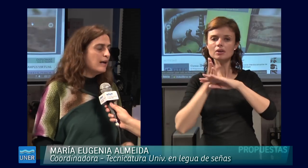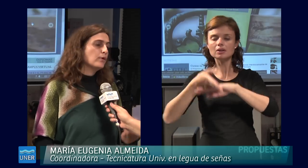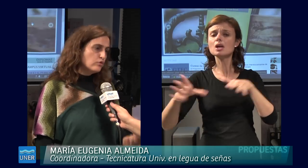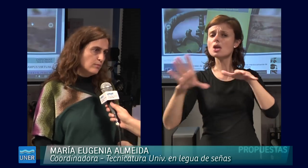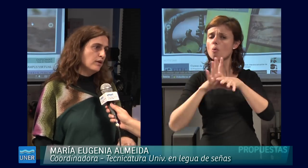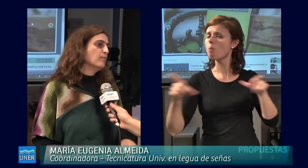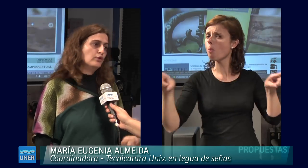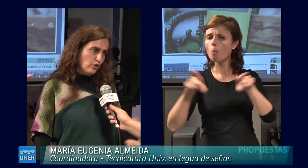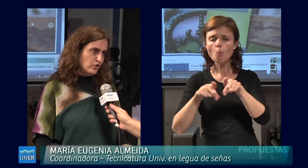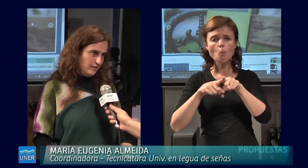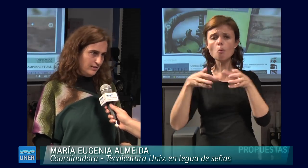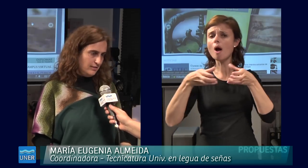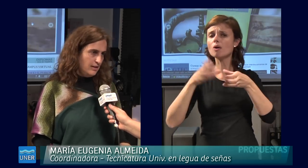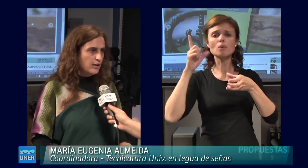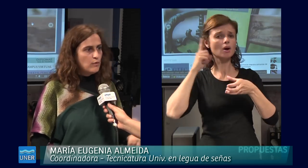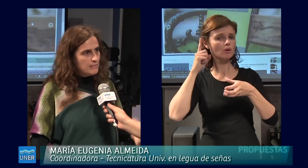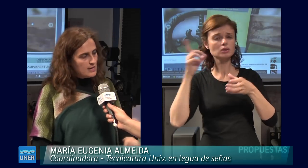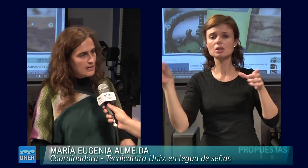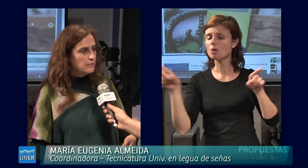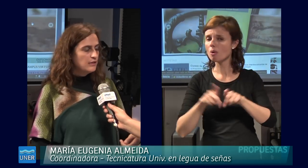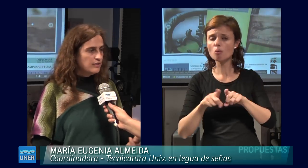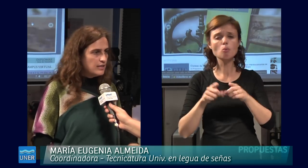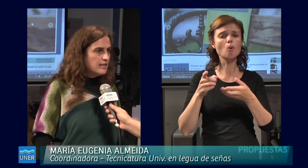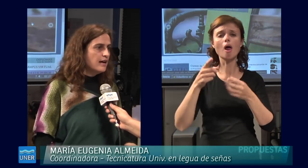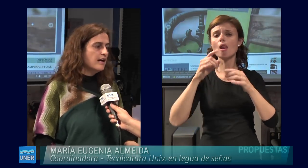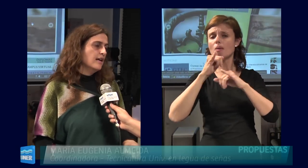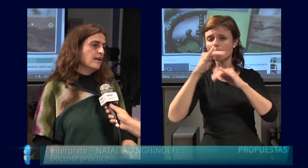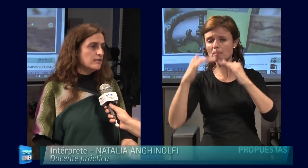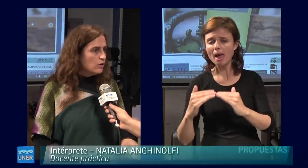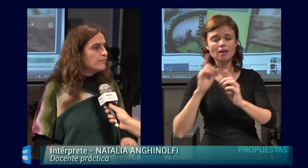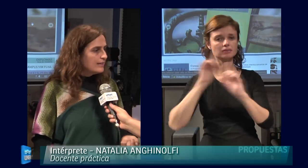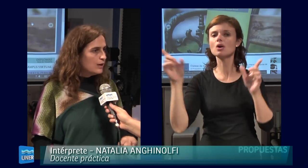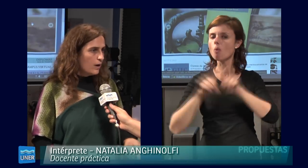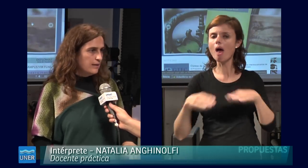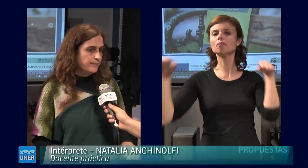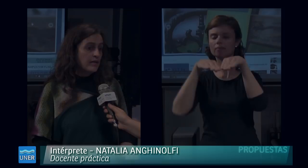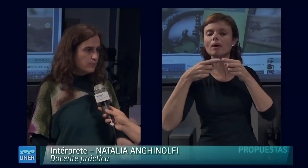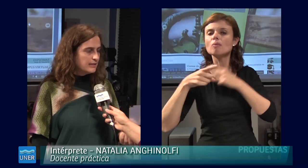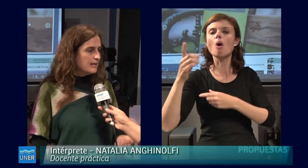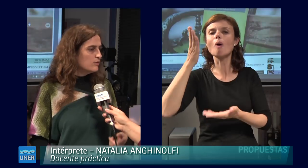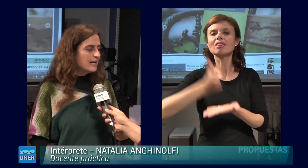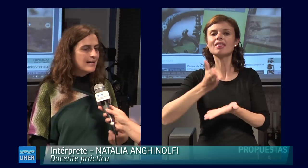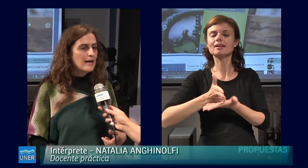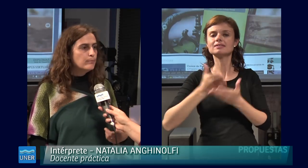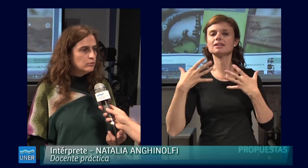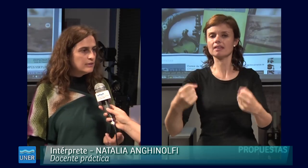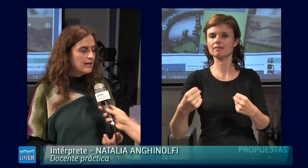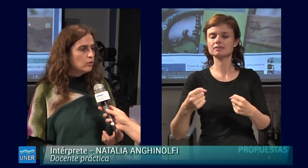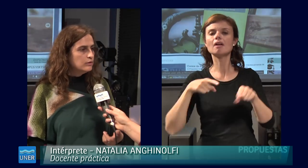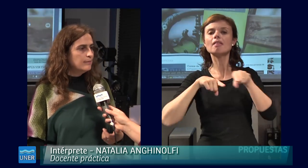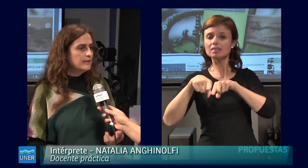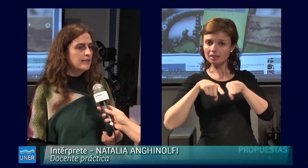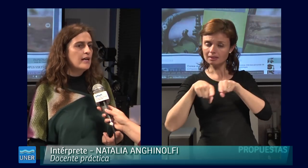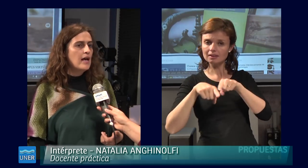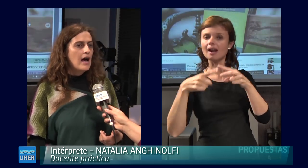cual la producimos en el mundo de los oyentes. No a medias, no a interferida, sino tal cual. Es una carrera que apunta